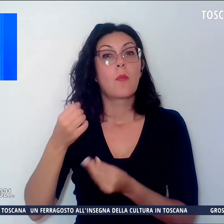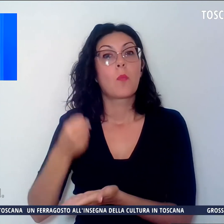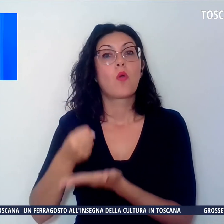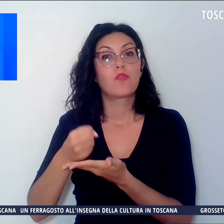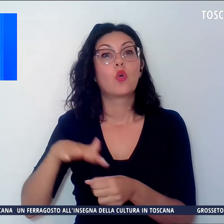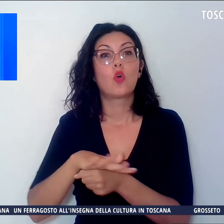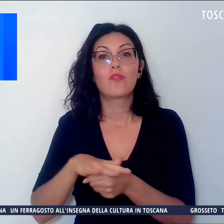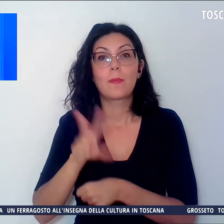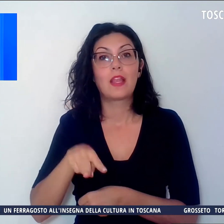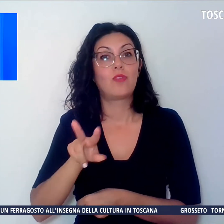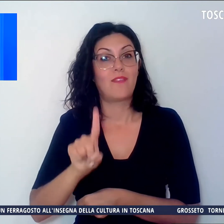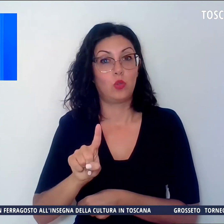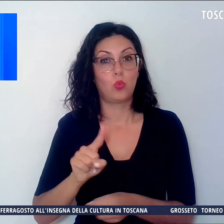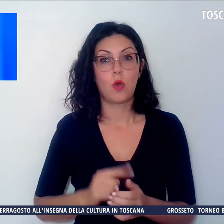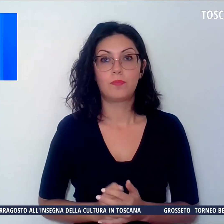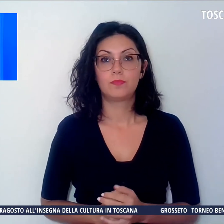2021.